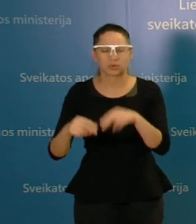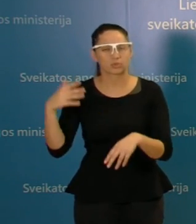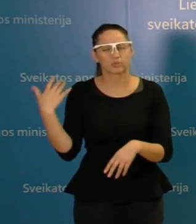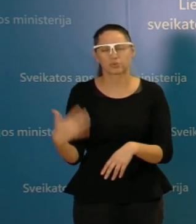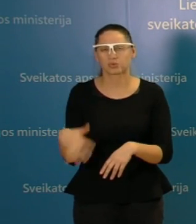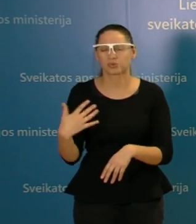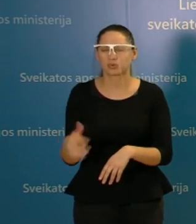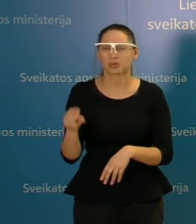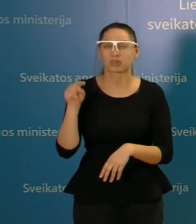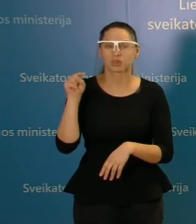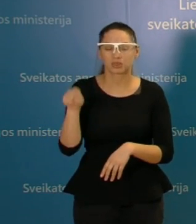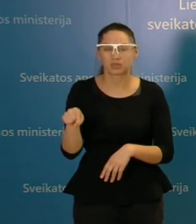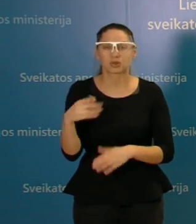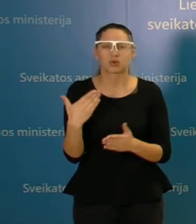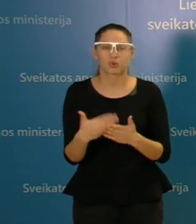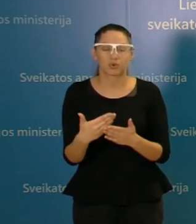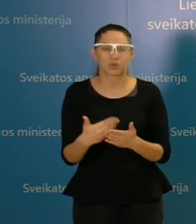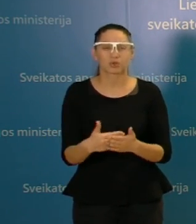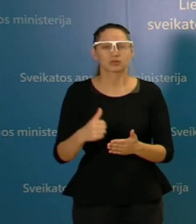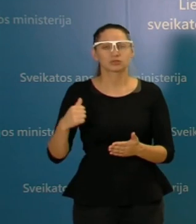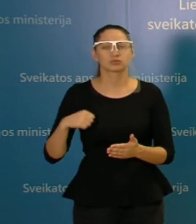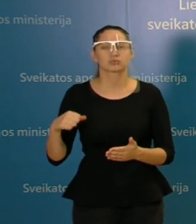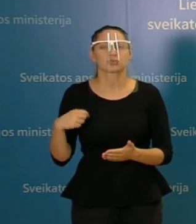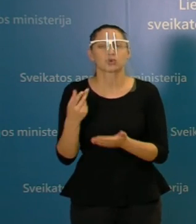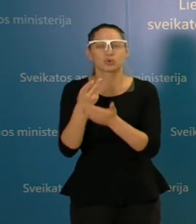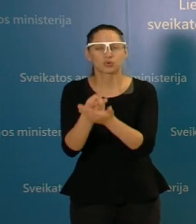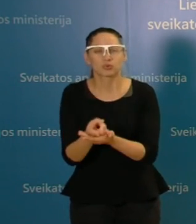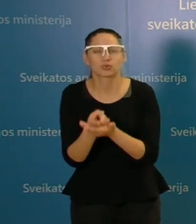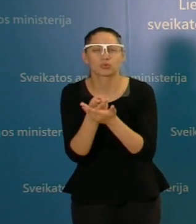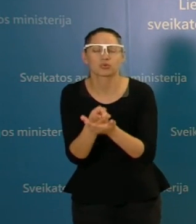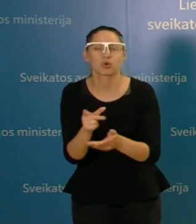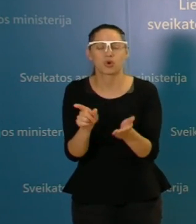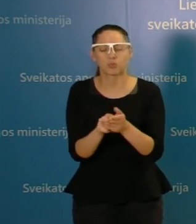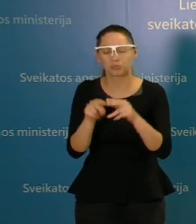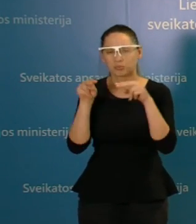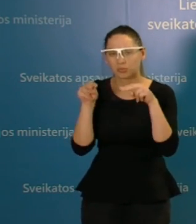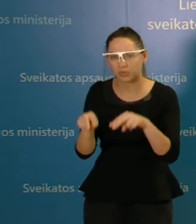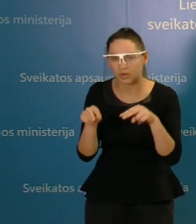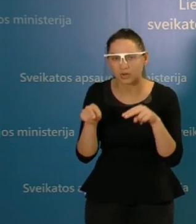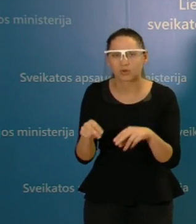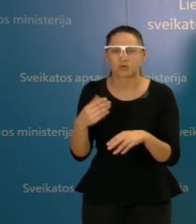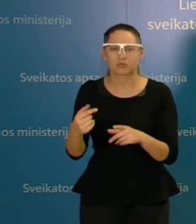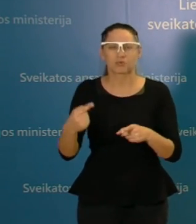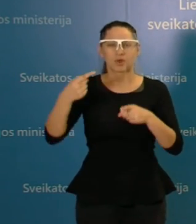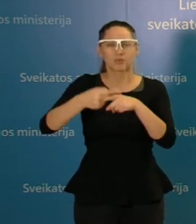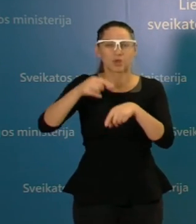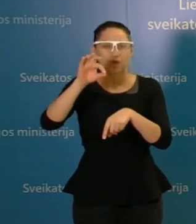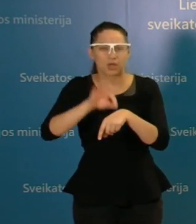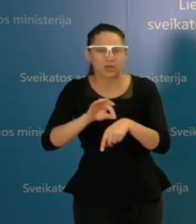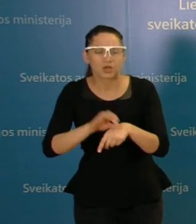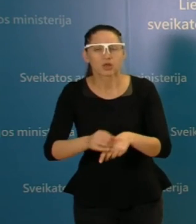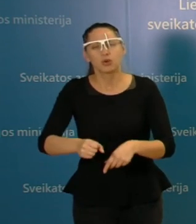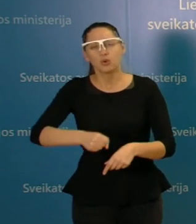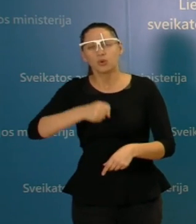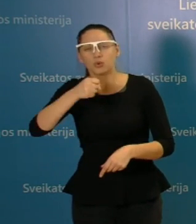tikrų aplinkybių, dėl to, žmonės ilgai gulintis, slaugomi, prižiūrimi jų amžius Lietinės lygos. Ir kalbant apie